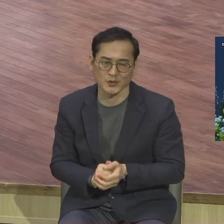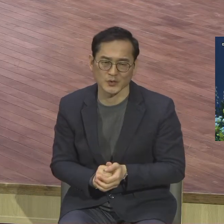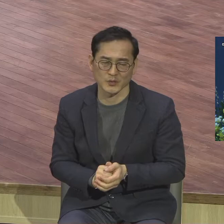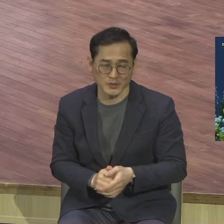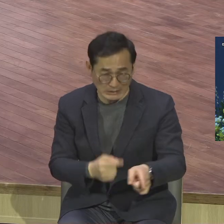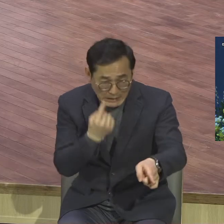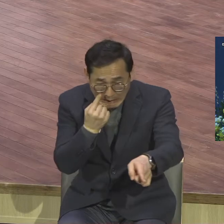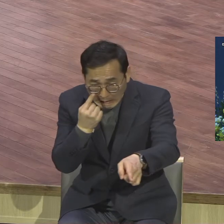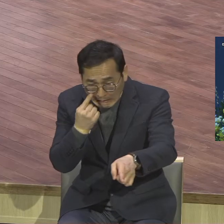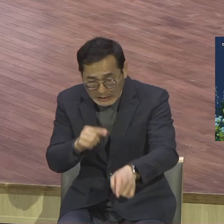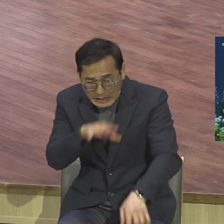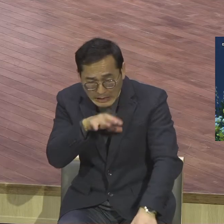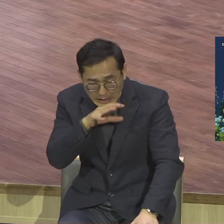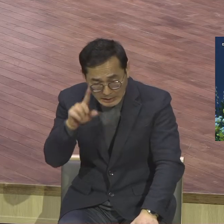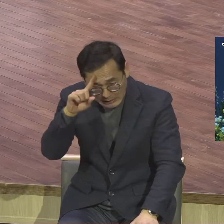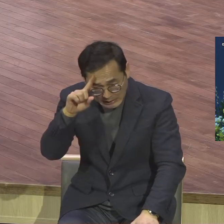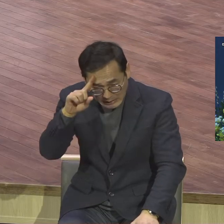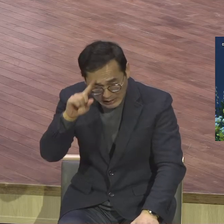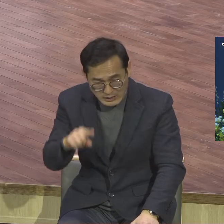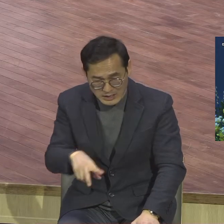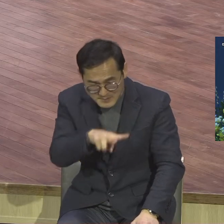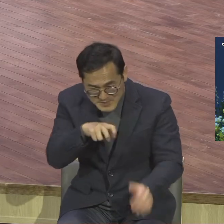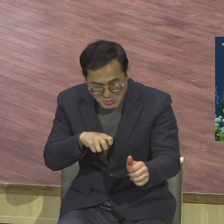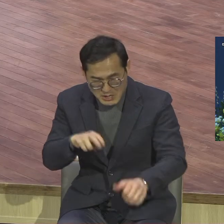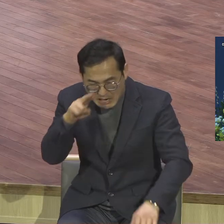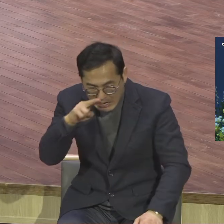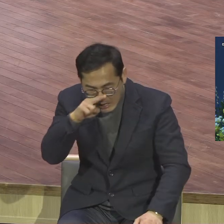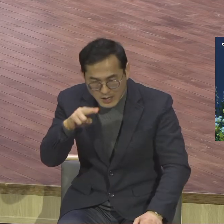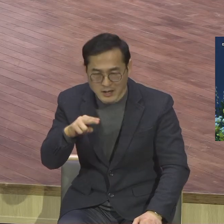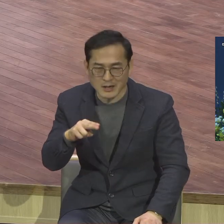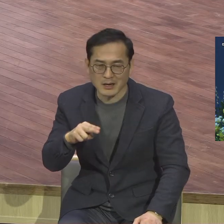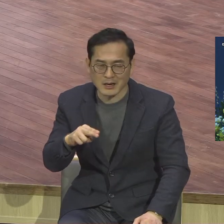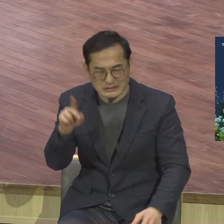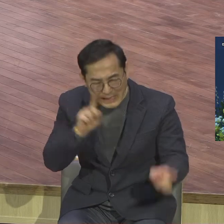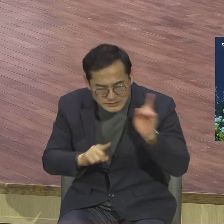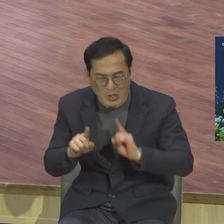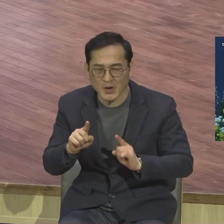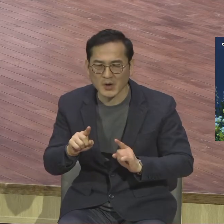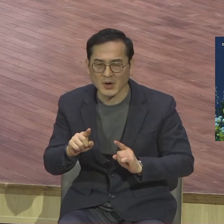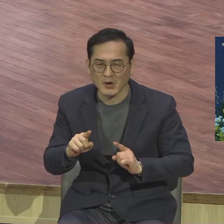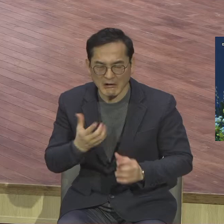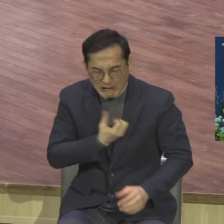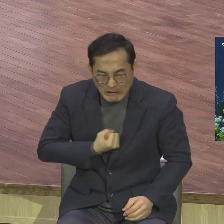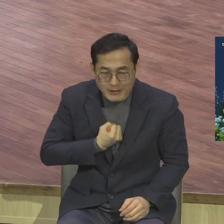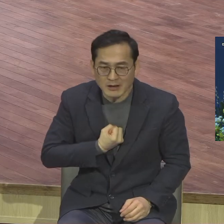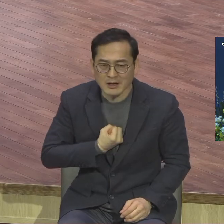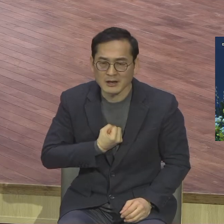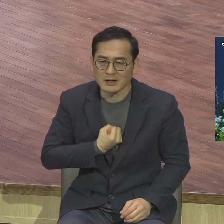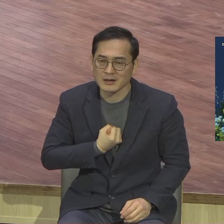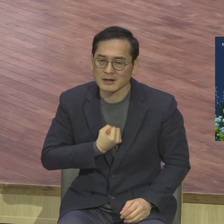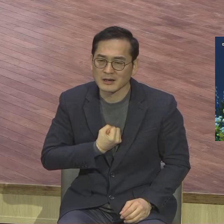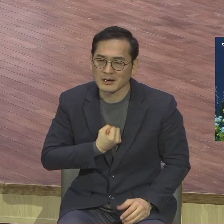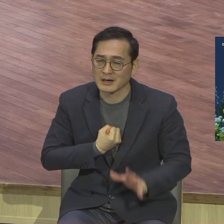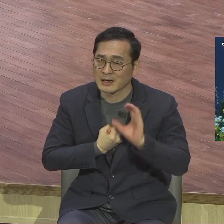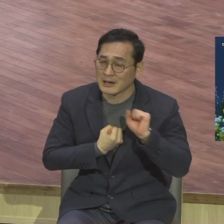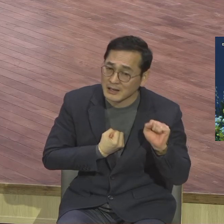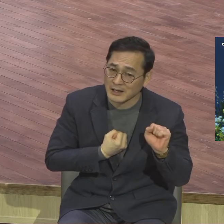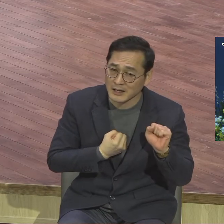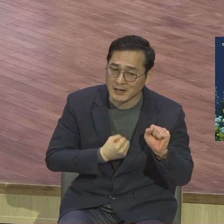계속해서 미워하고 계속 상처 가지고 있고 계속해서 그렇게 원함 품고 있으면요 사단이 박수를 칩니다